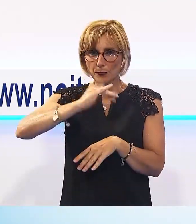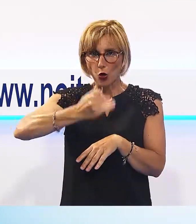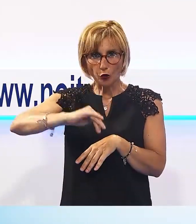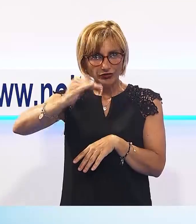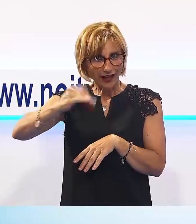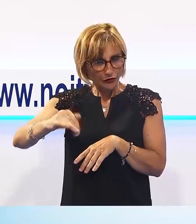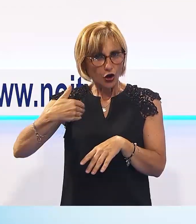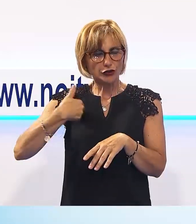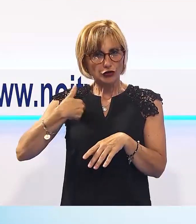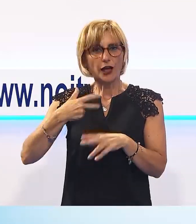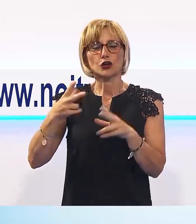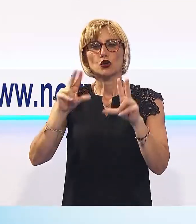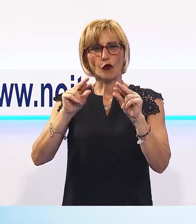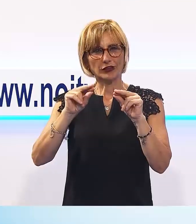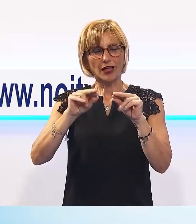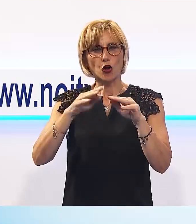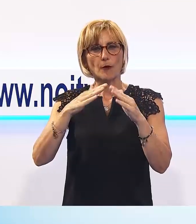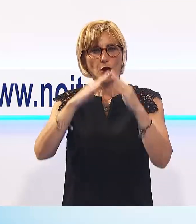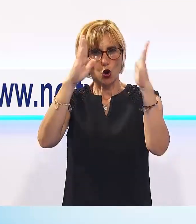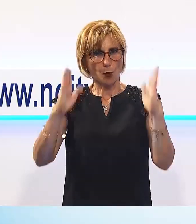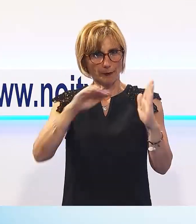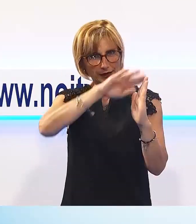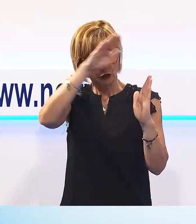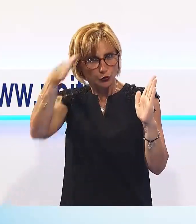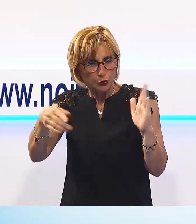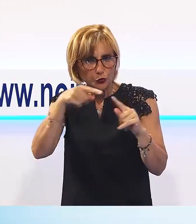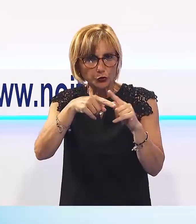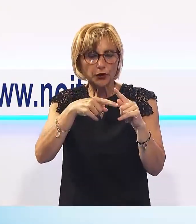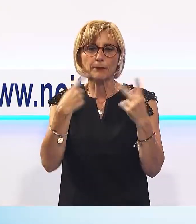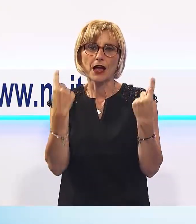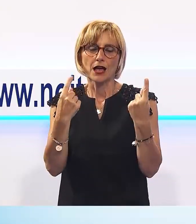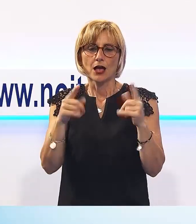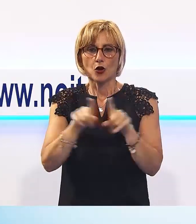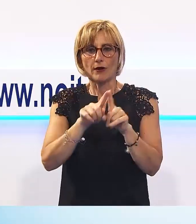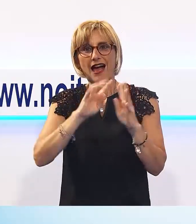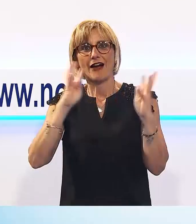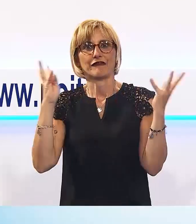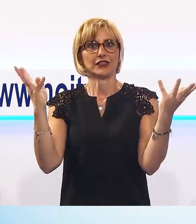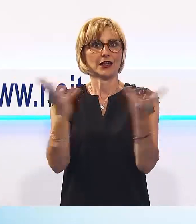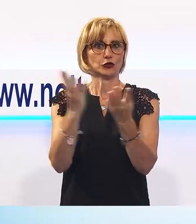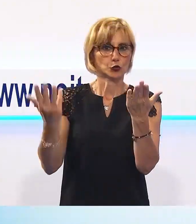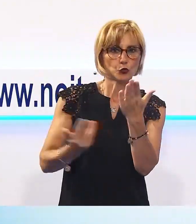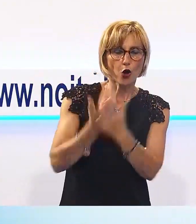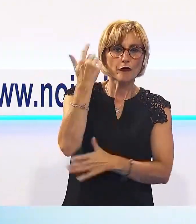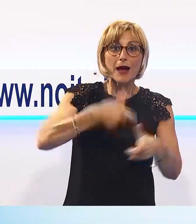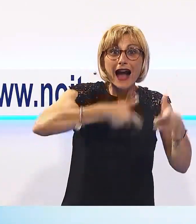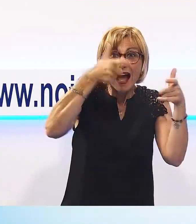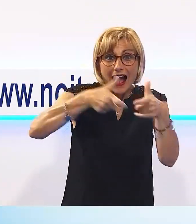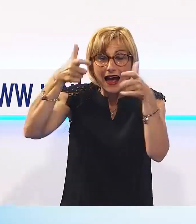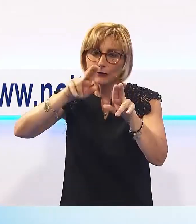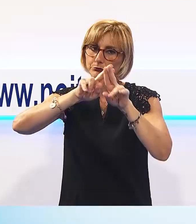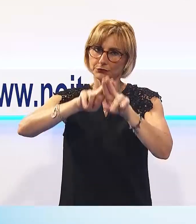novità anche per la copertura in programma, che si articolerà solo fino al nuovo anfiteatro, lasciando libere le alberature presenti.